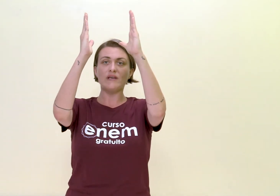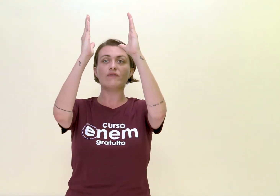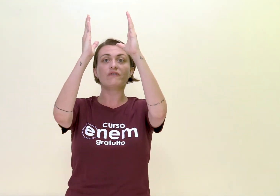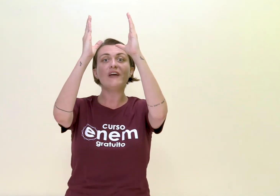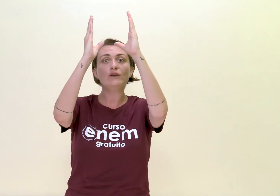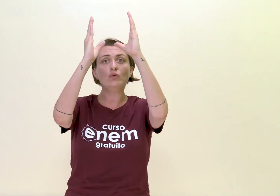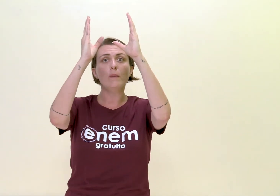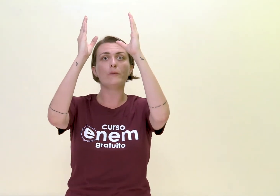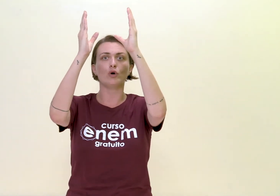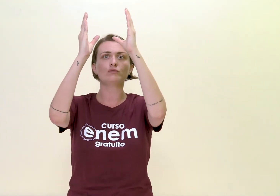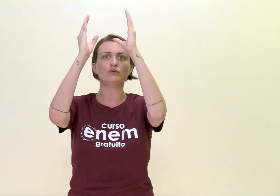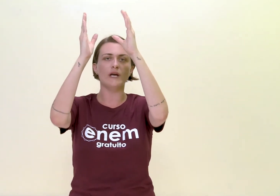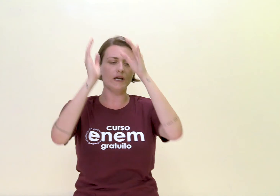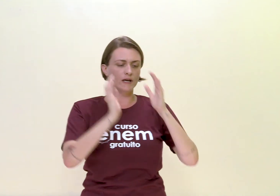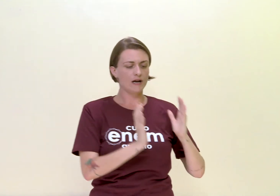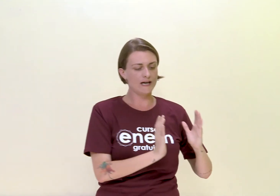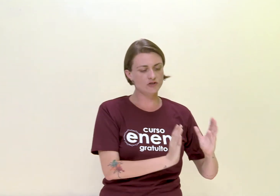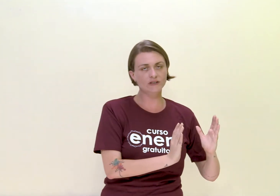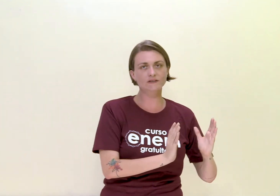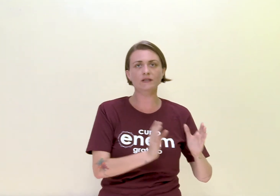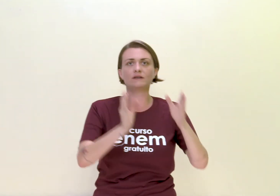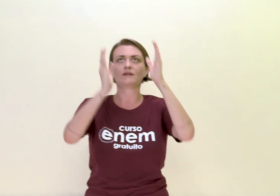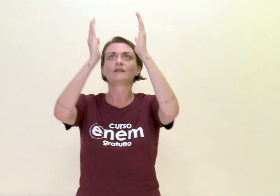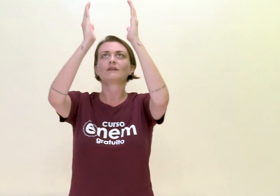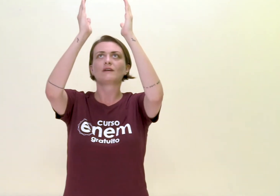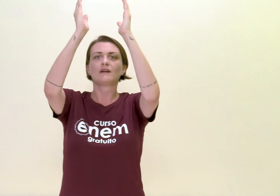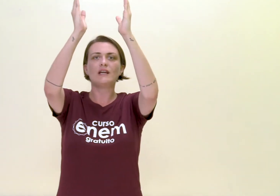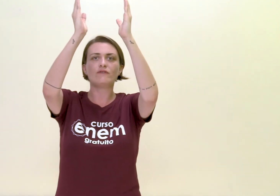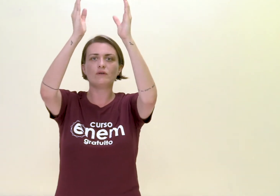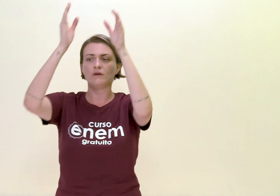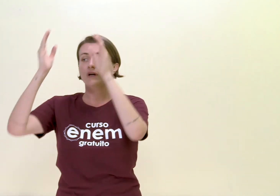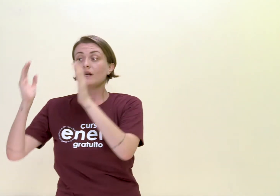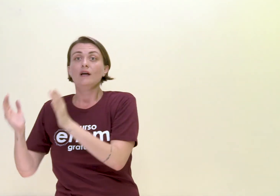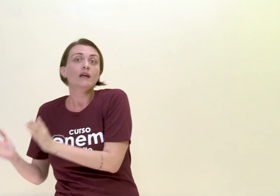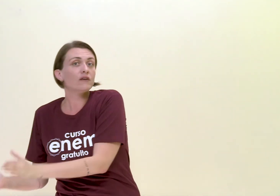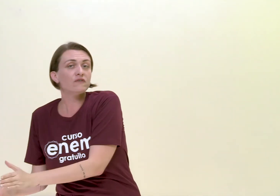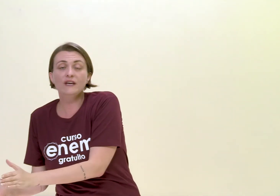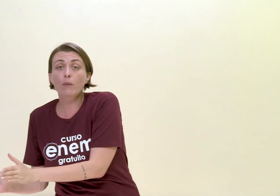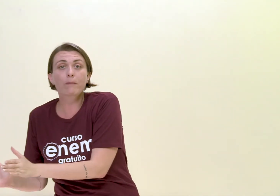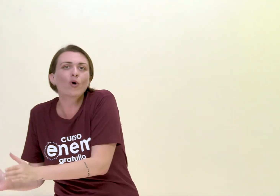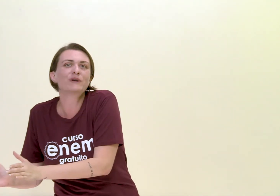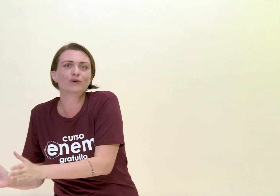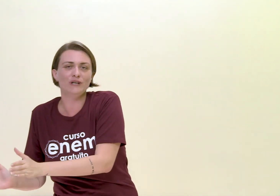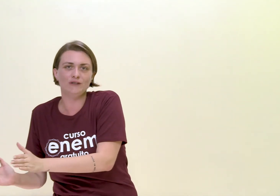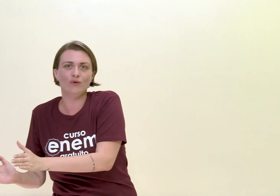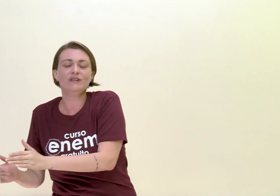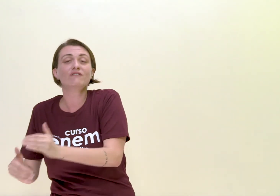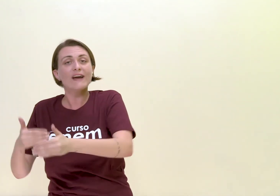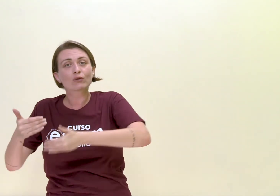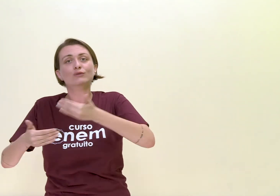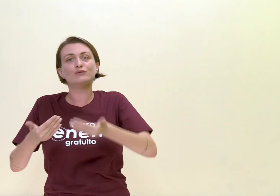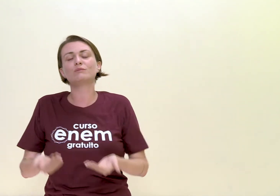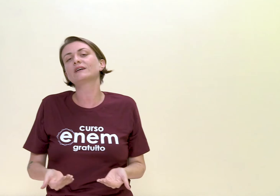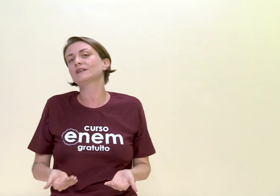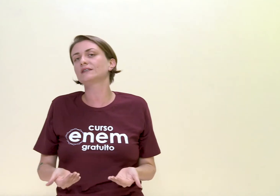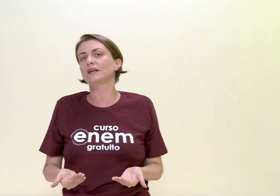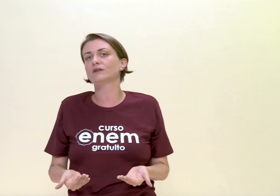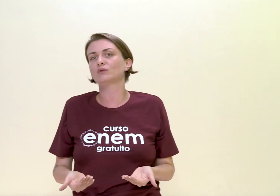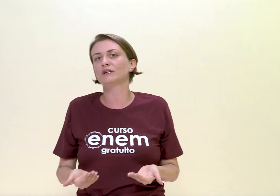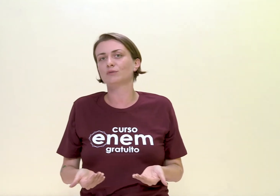livro feito, pronto, artista, livro, enfim, um público leitor que vai consumir essa literatura aqui